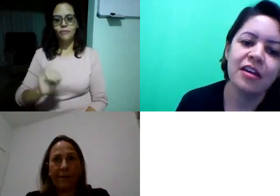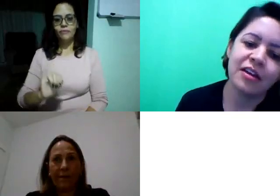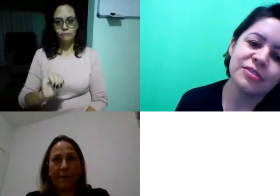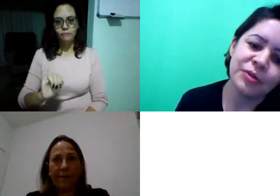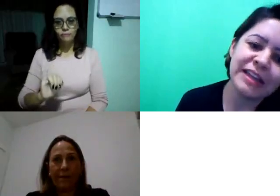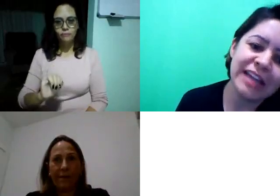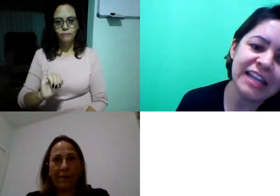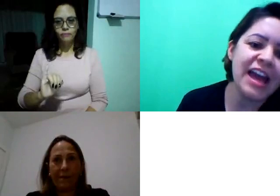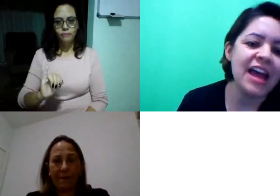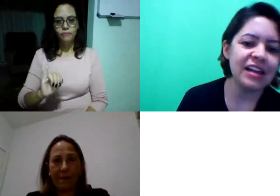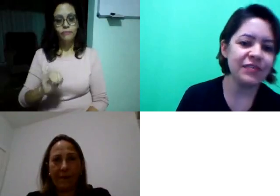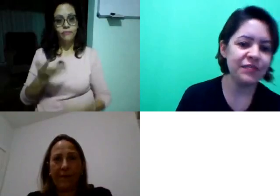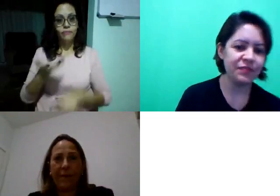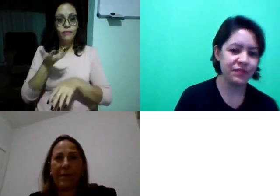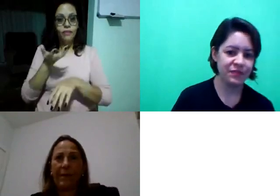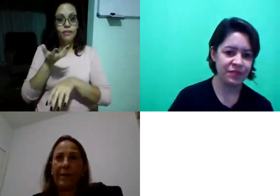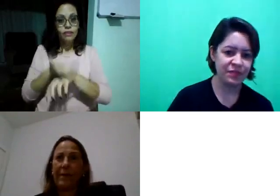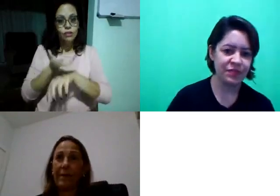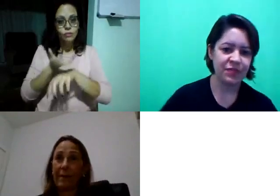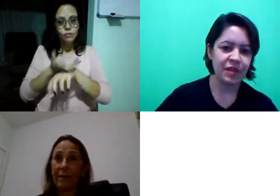Eu sou a Daniele,